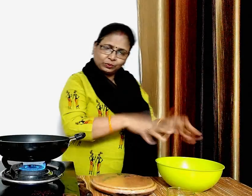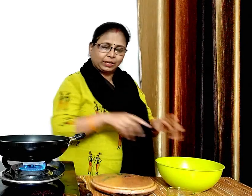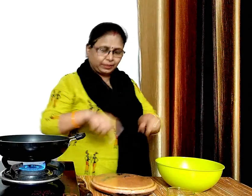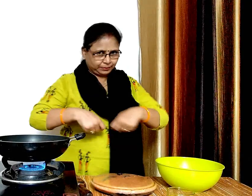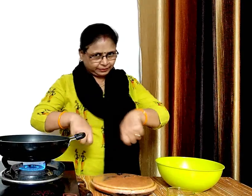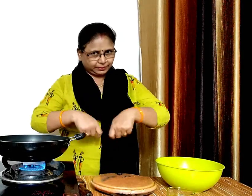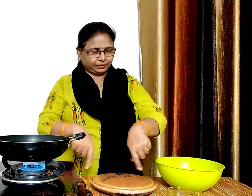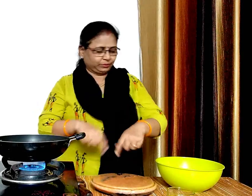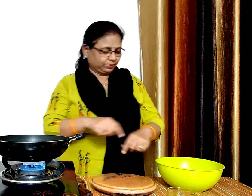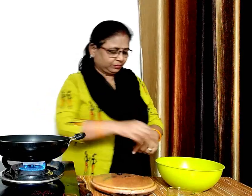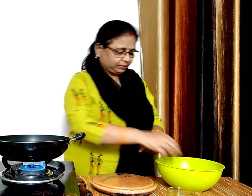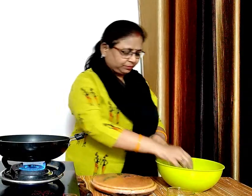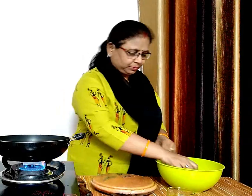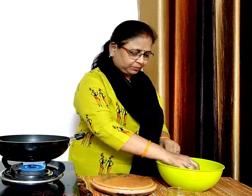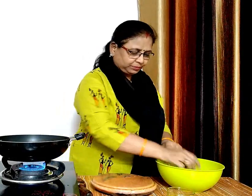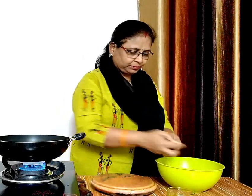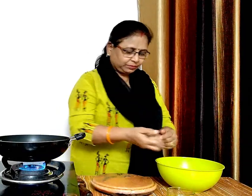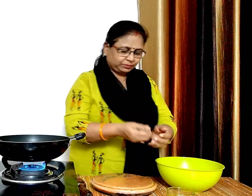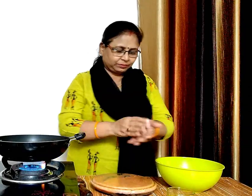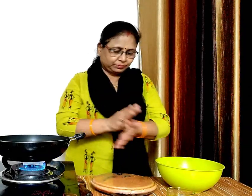लोईया बन चुकी हैं अब हम इनको बेल लेंगे